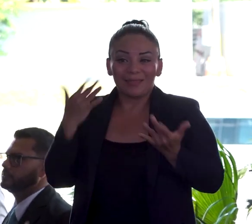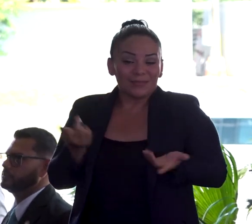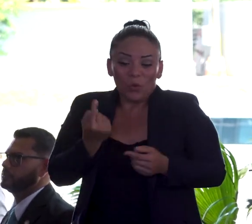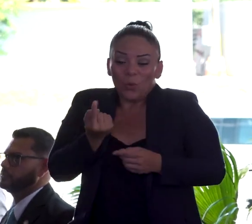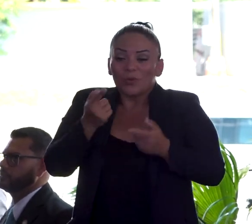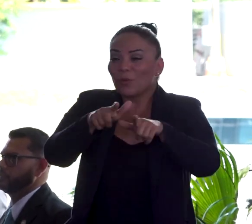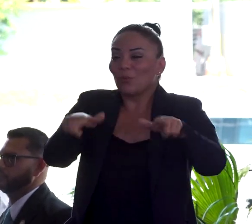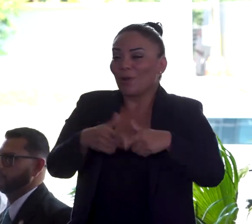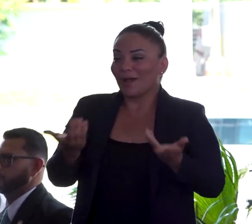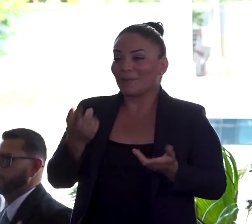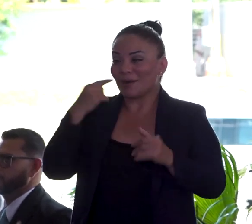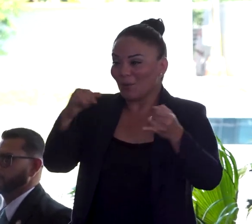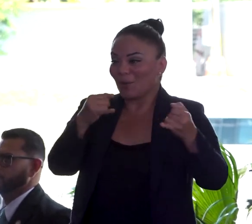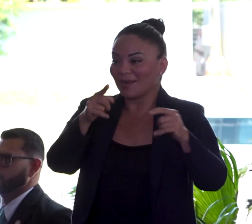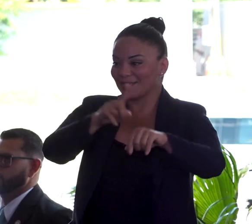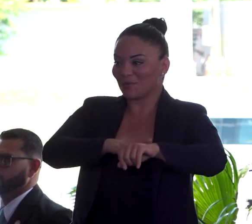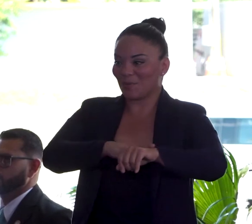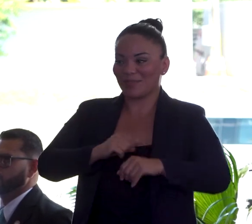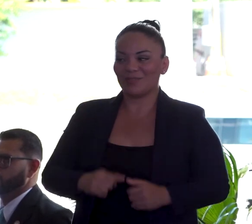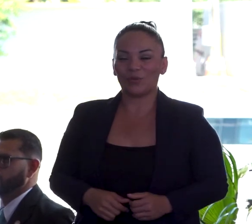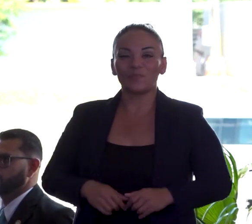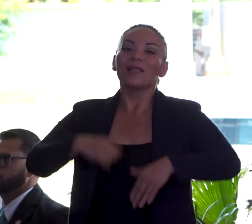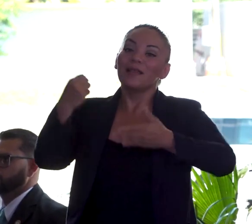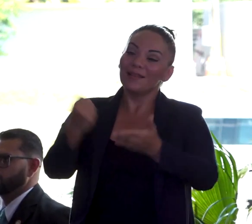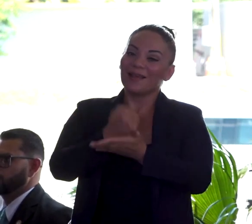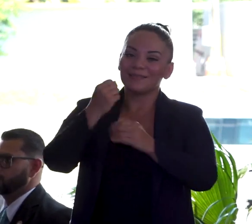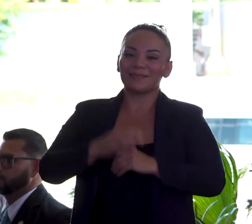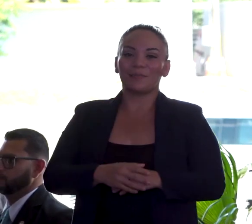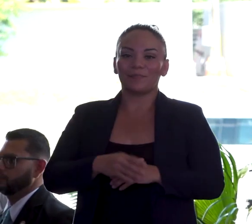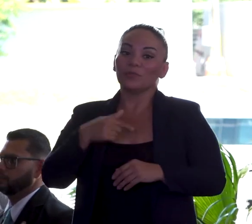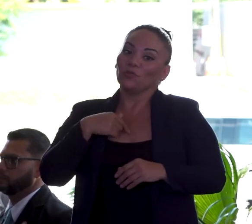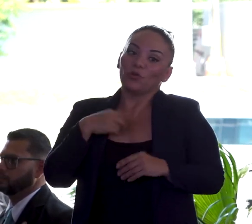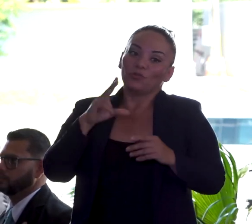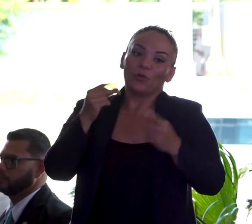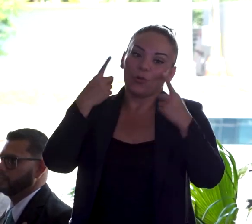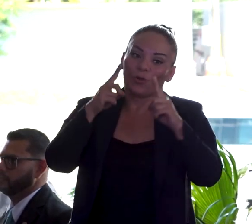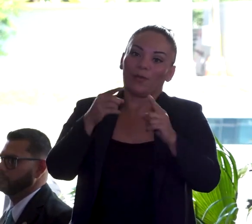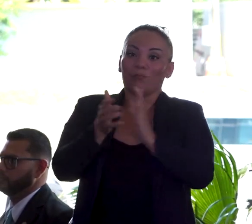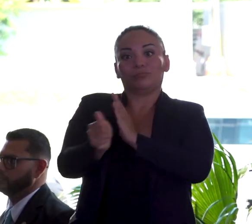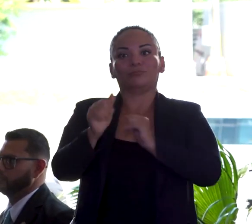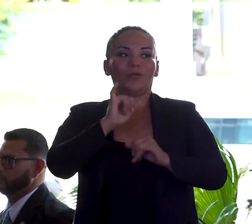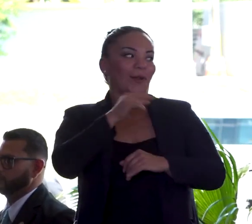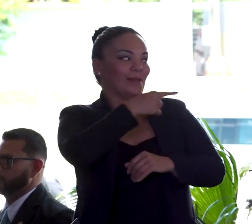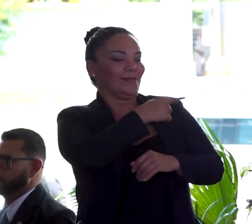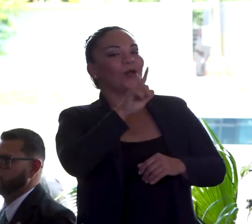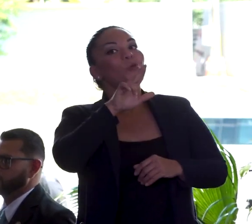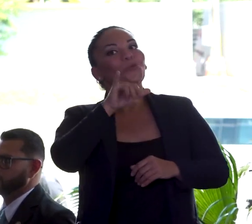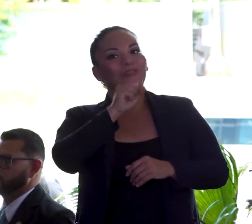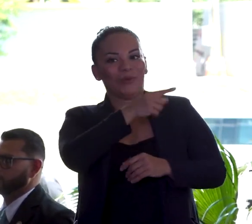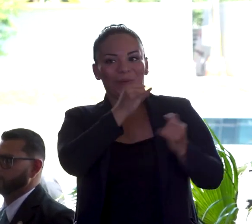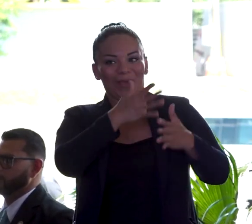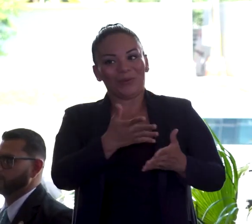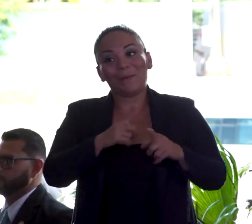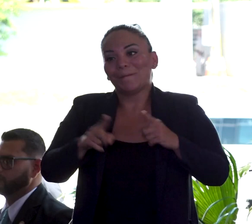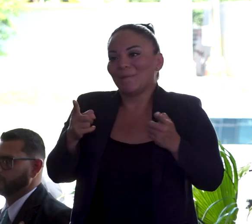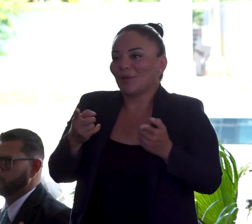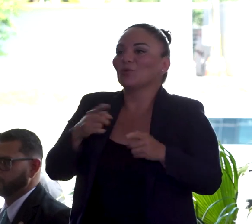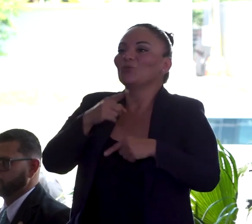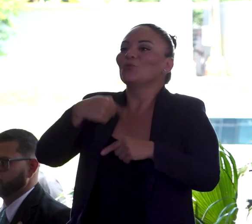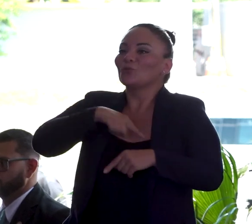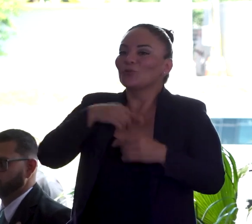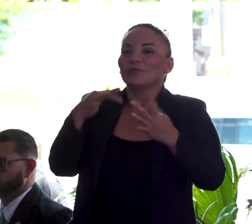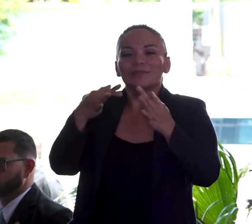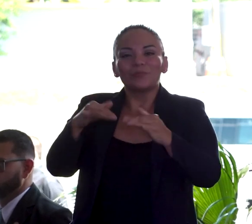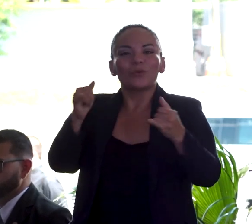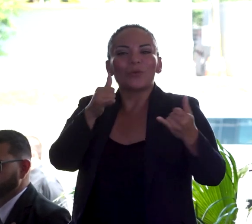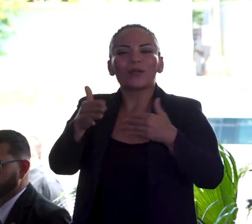único que había en mi padre. Y lástima que yo no llegue a ser tan bueno como Luz, pero que todos lo tratamos donde se